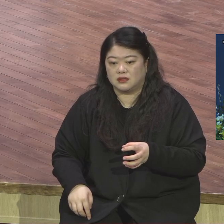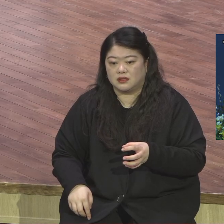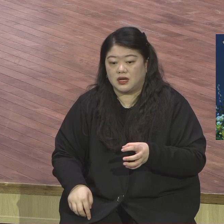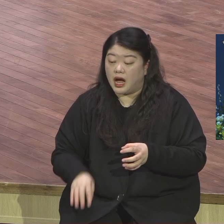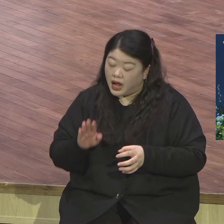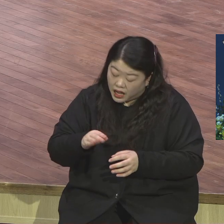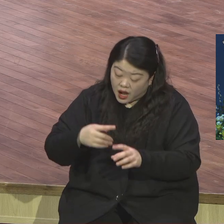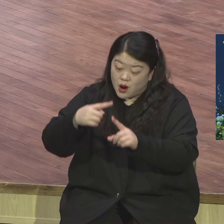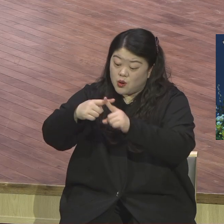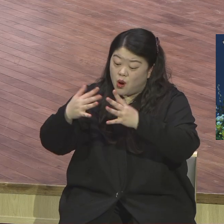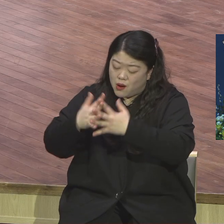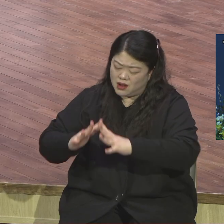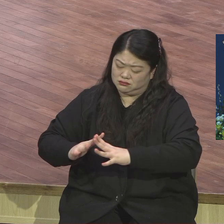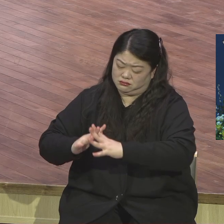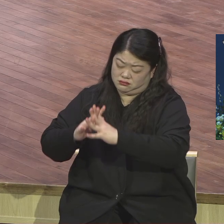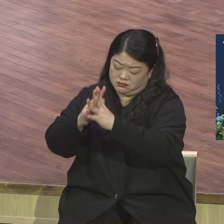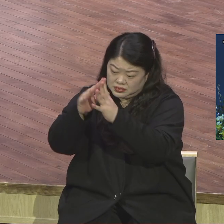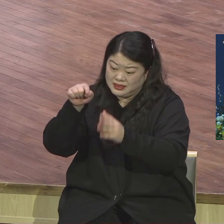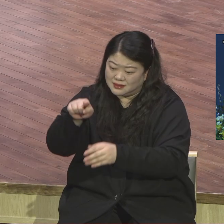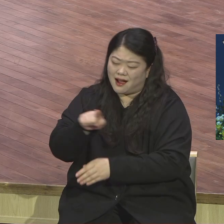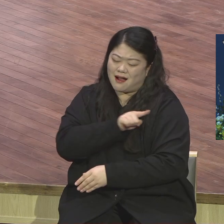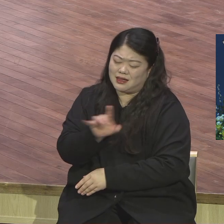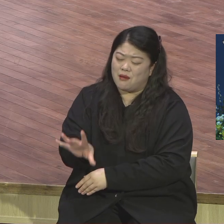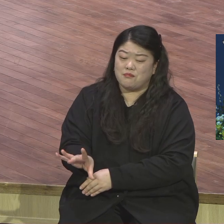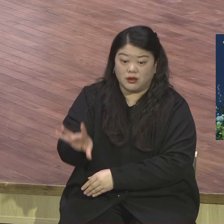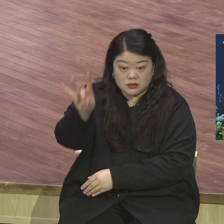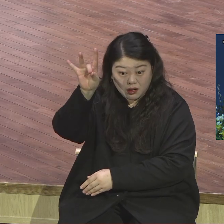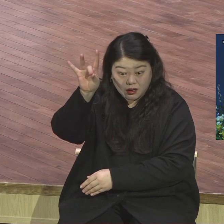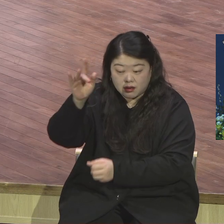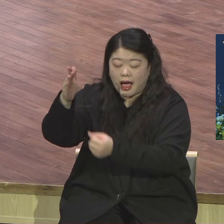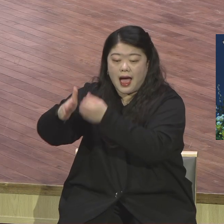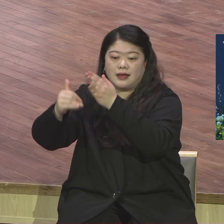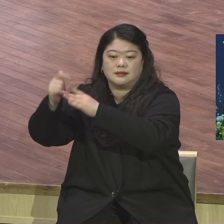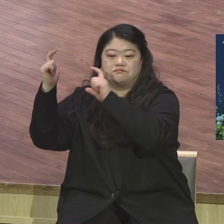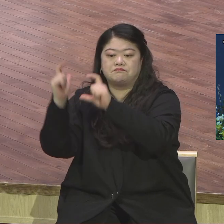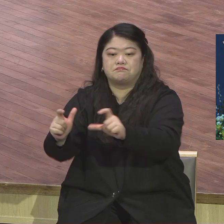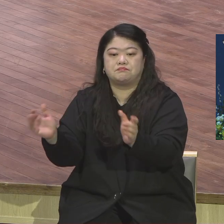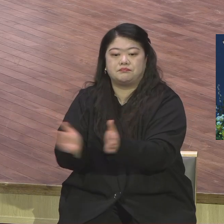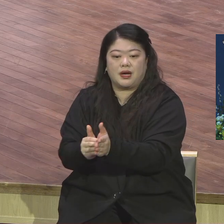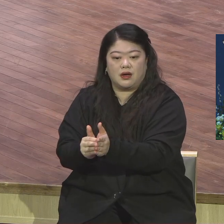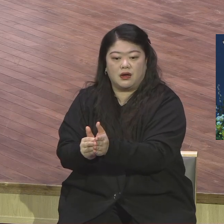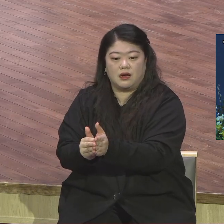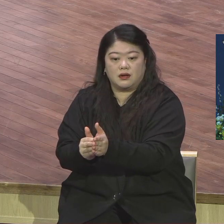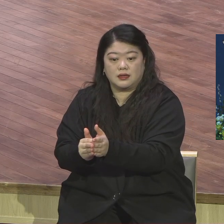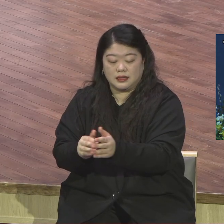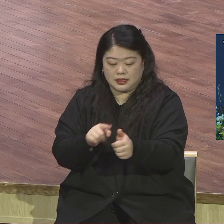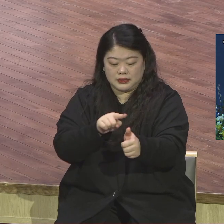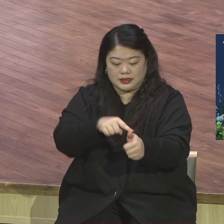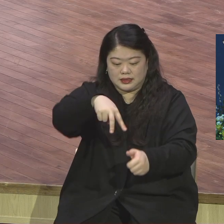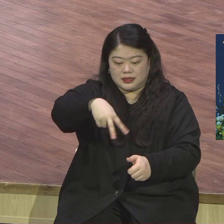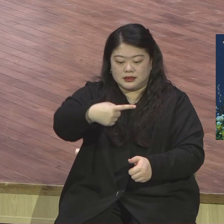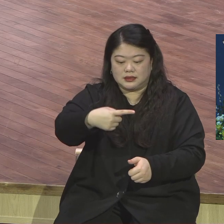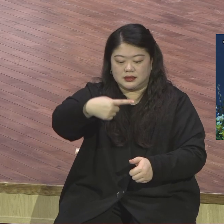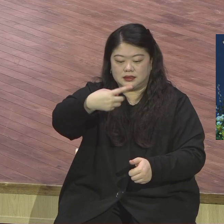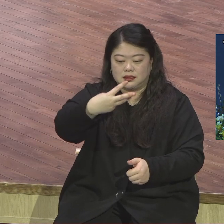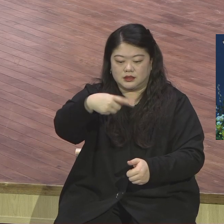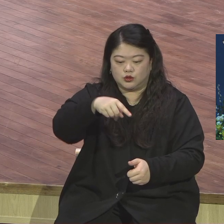하나님의 말씀이 유다 총독인 스루파벨과 대사장 요소하게 임한 거예요.